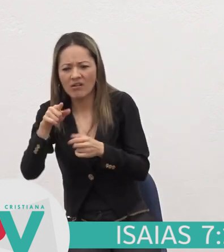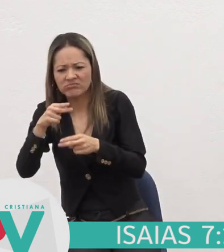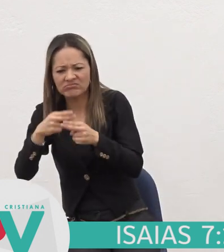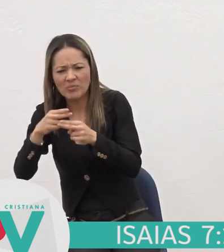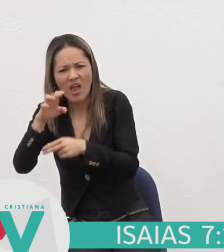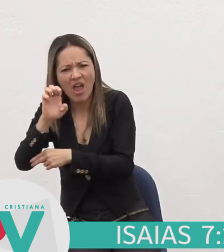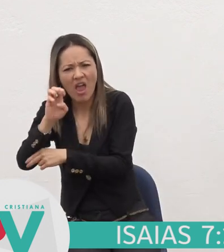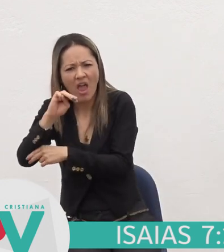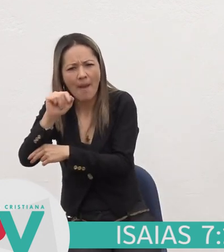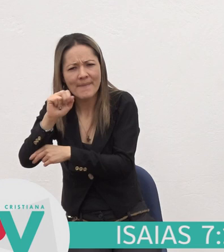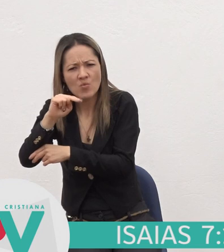Acá